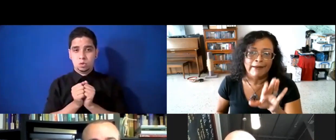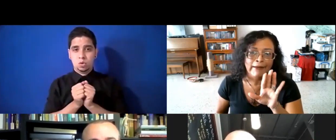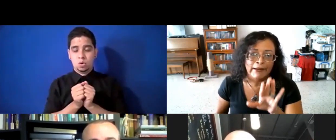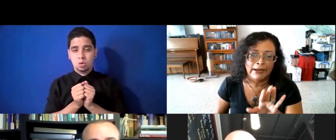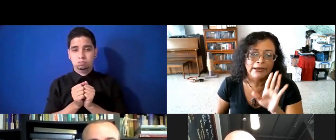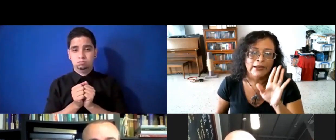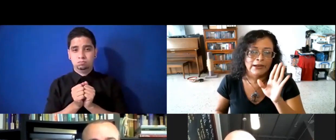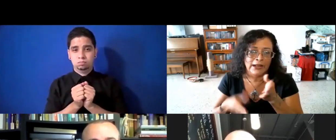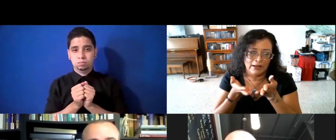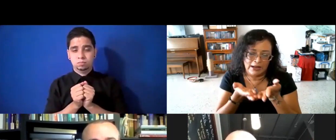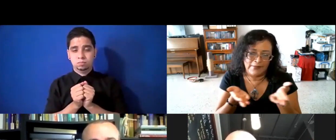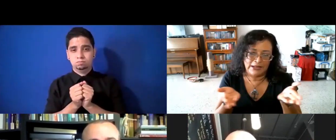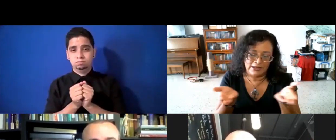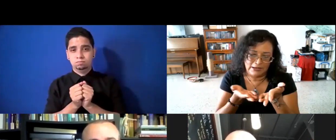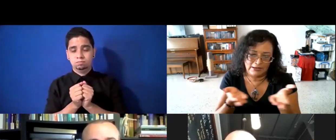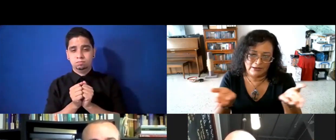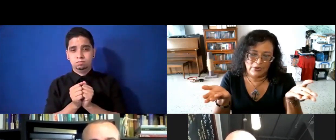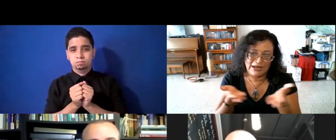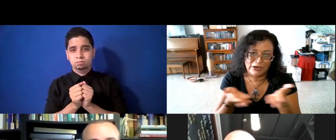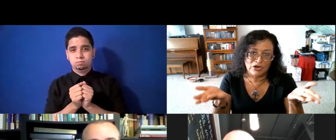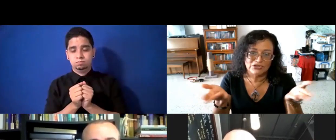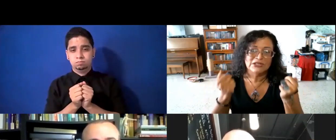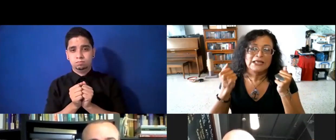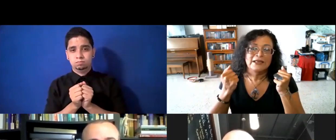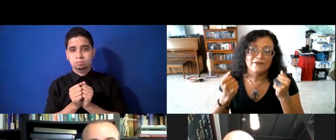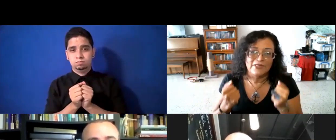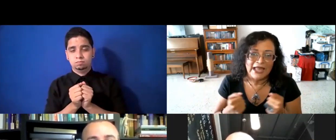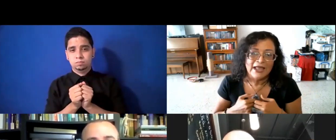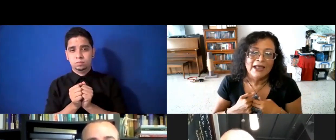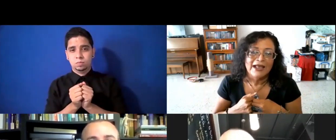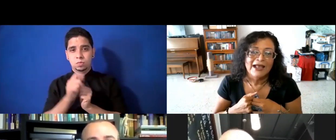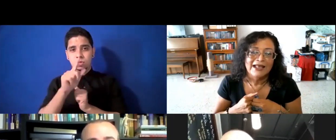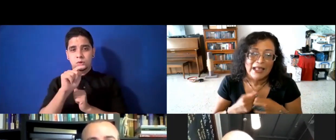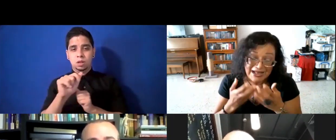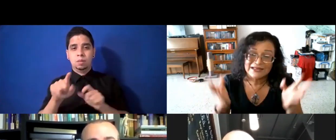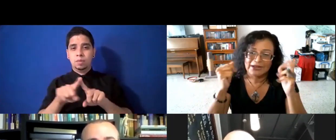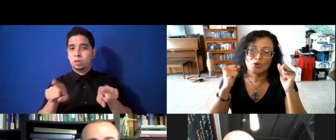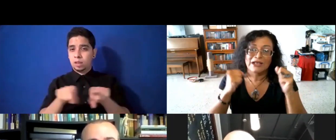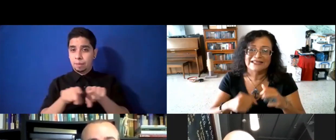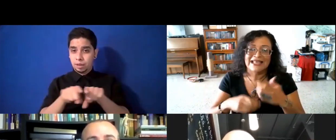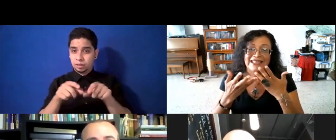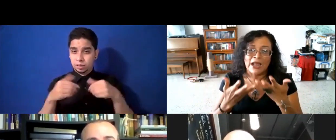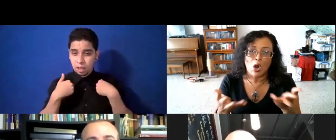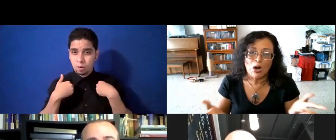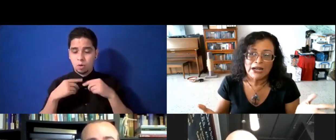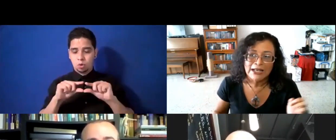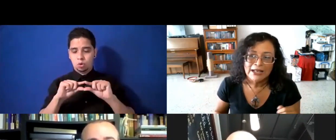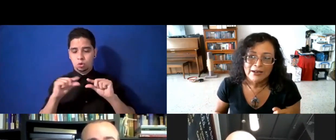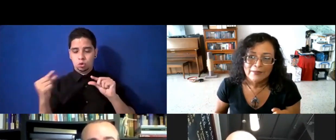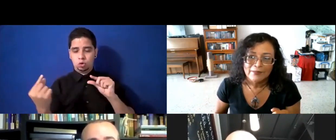también hay la, ¿cómo es? el crust, de la masa, gracias, la masa libre de gluten,